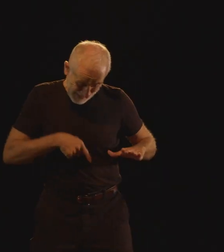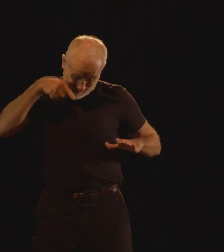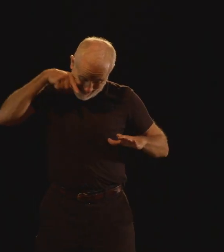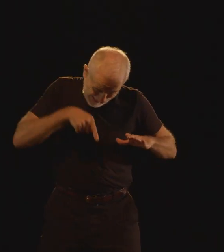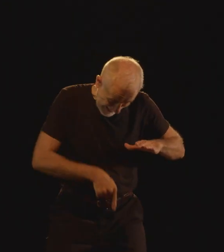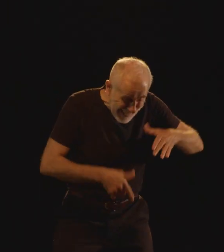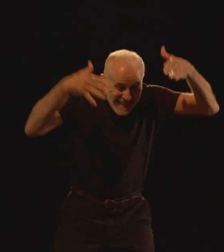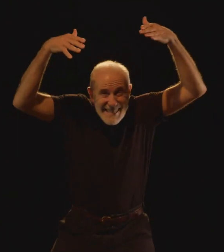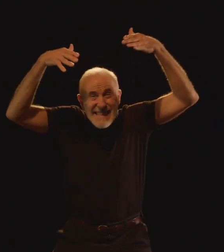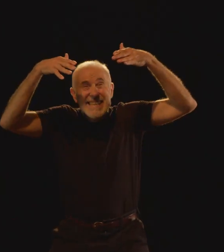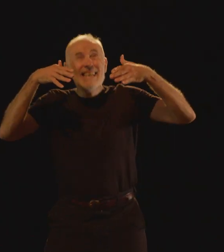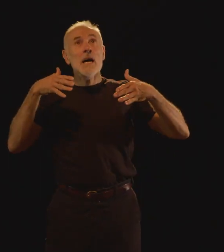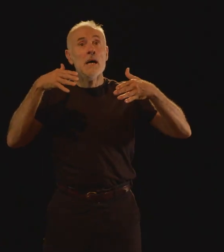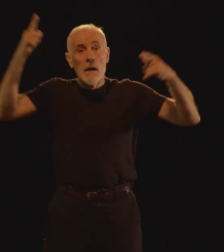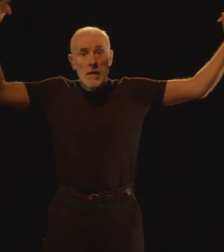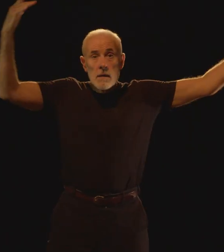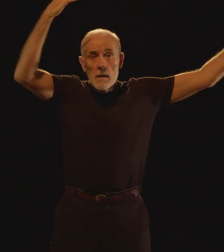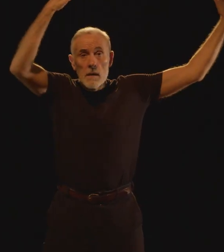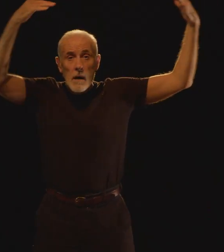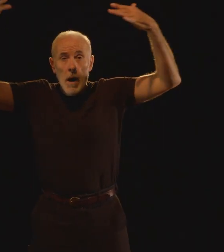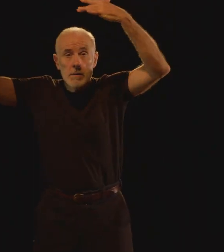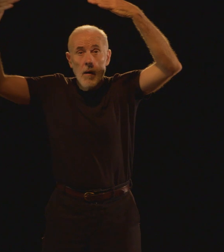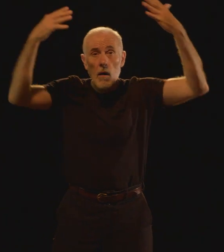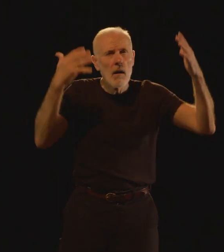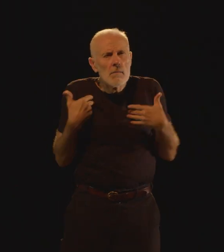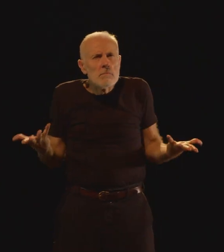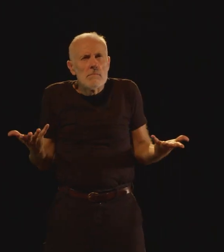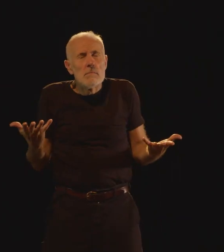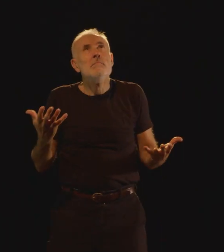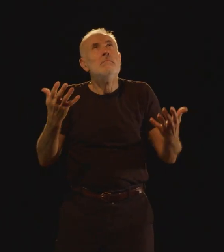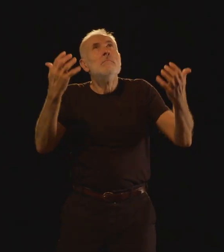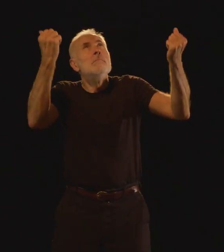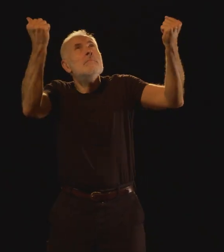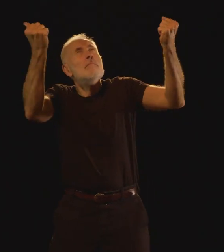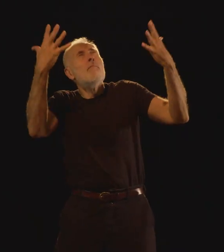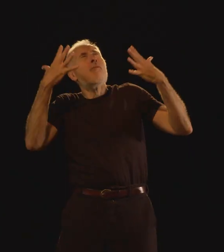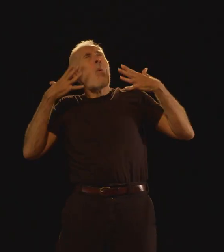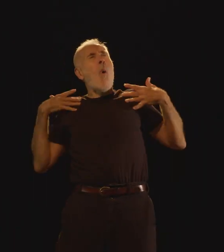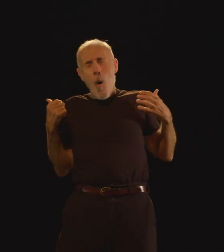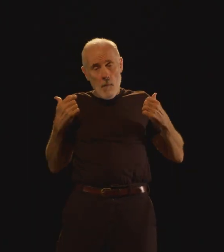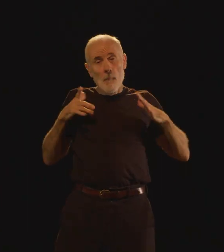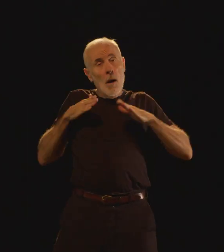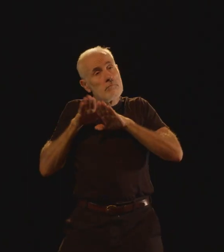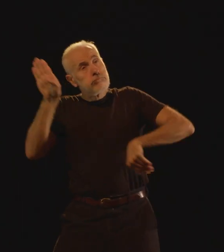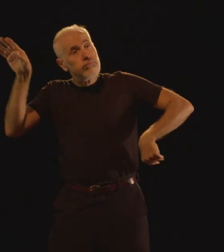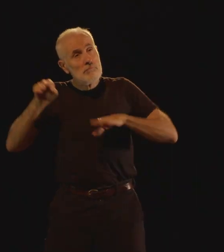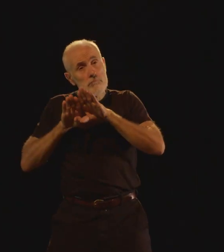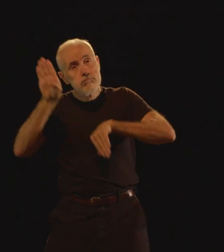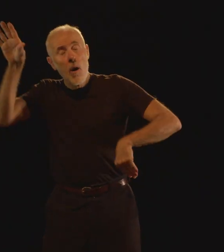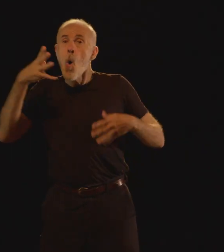Autrement dit Je débouche sur le fond d'un océan Est-ce que c'est un pain